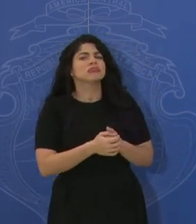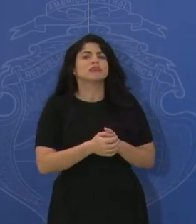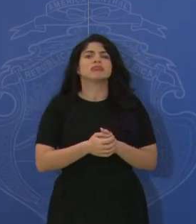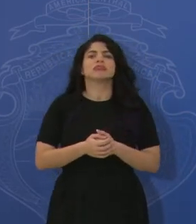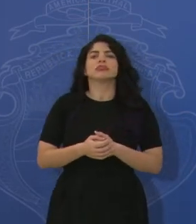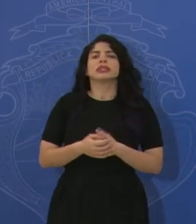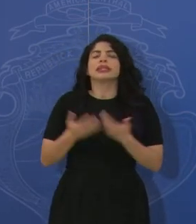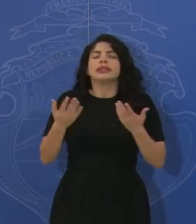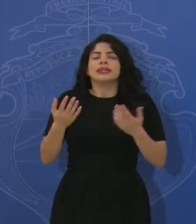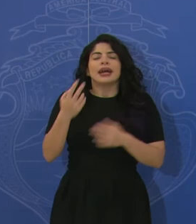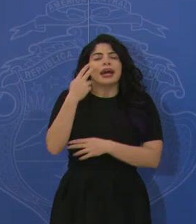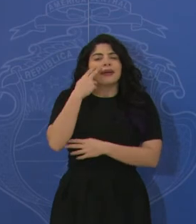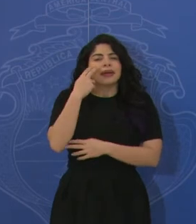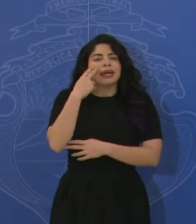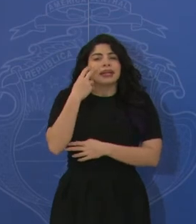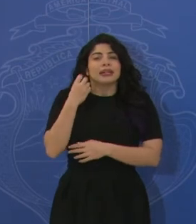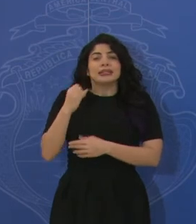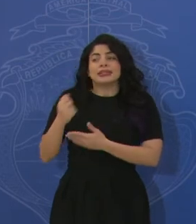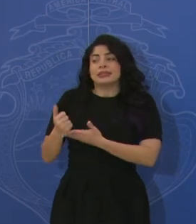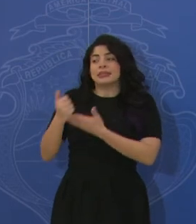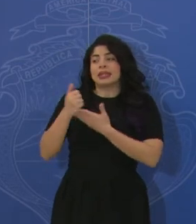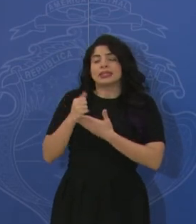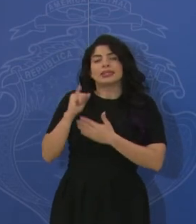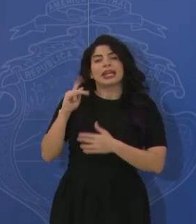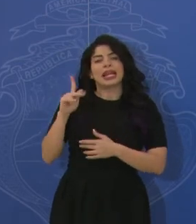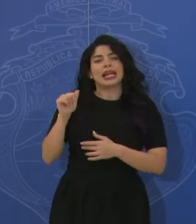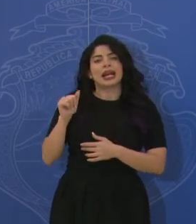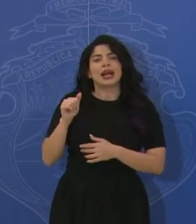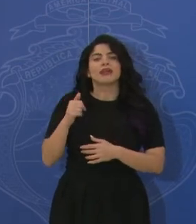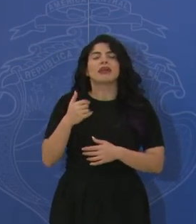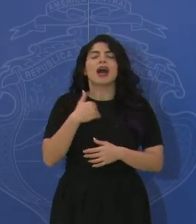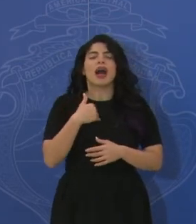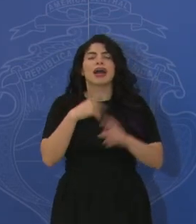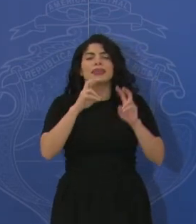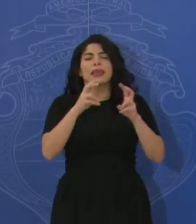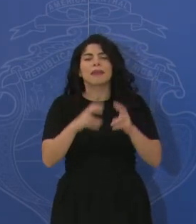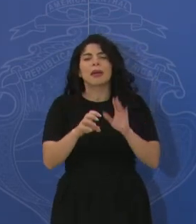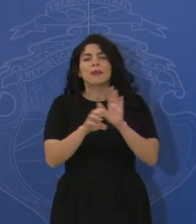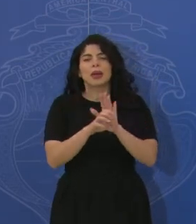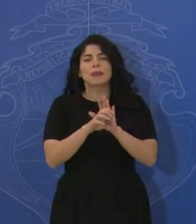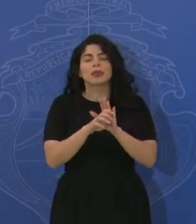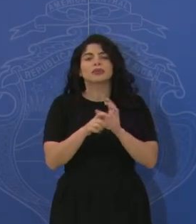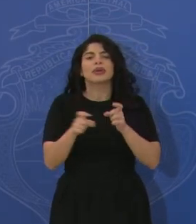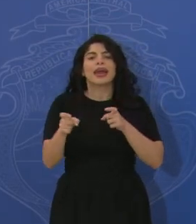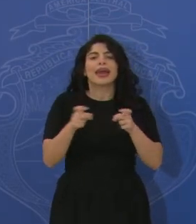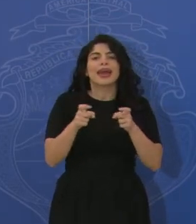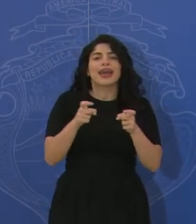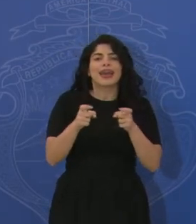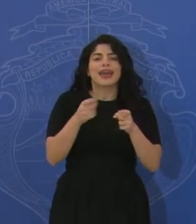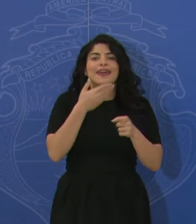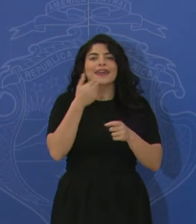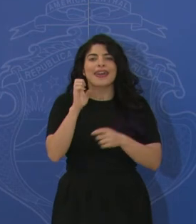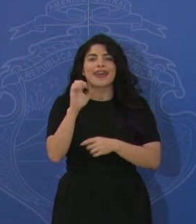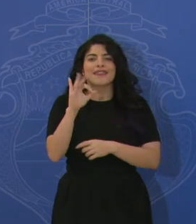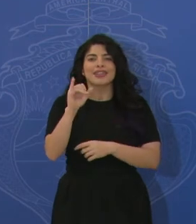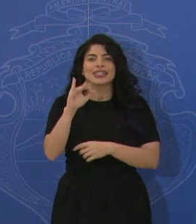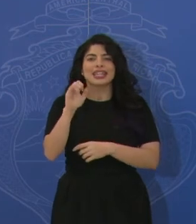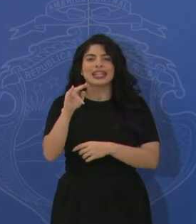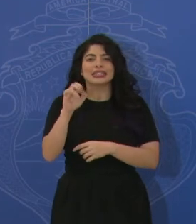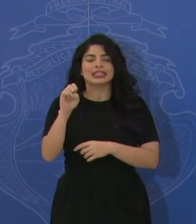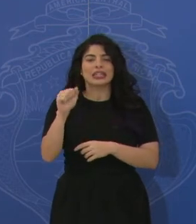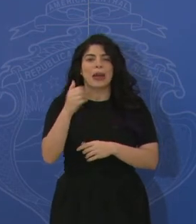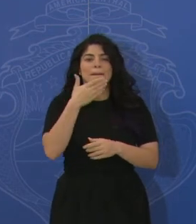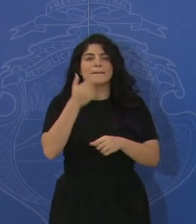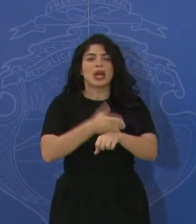A ver, si me ayudas, Silica, hablamos de temas, por ejemplo, de eficiencia, de eficiencia de la